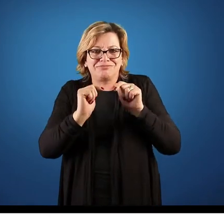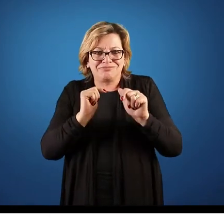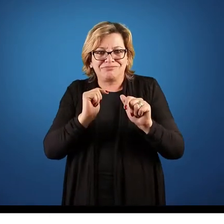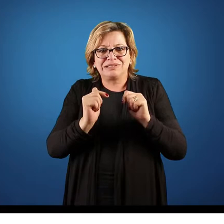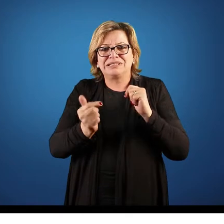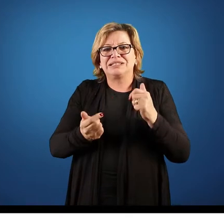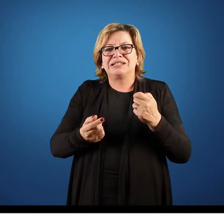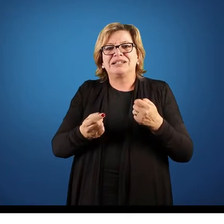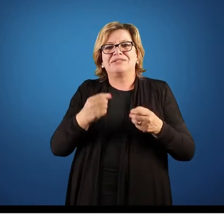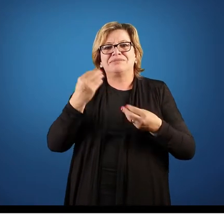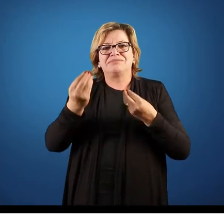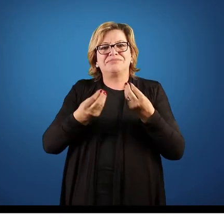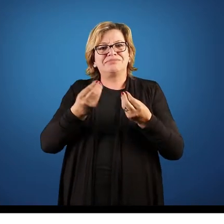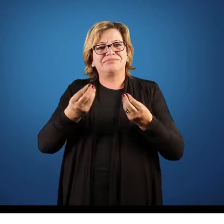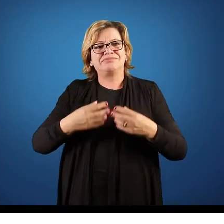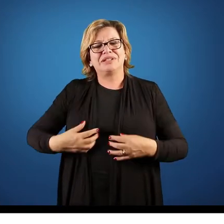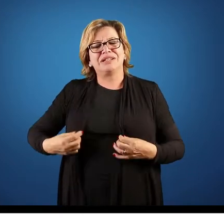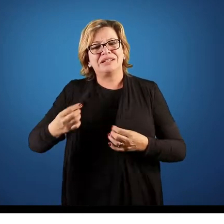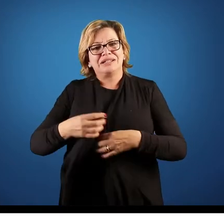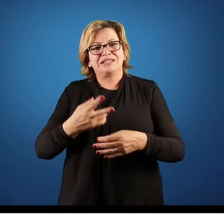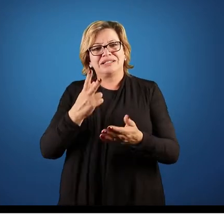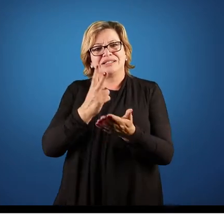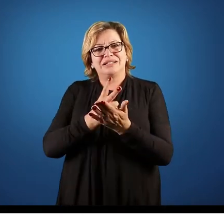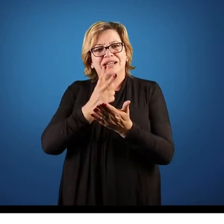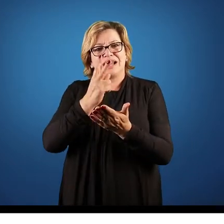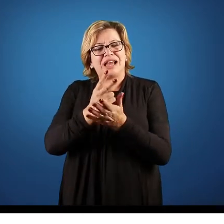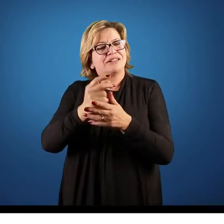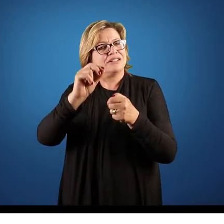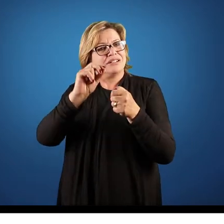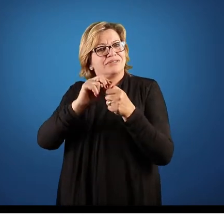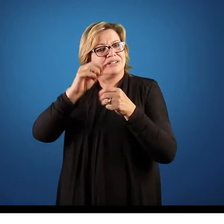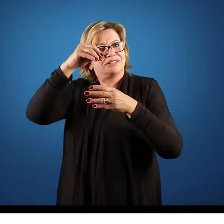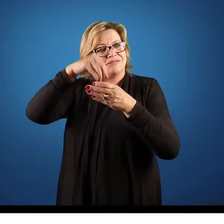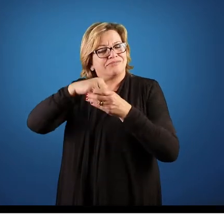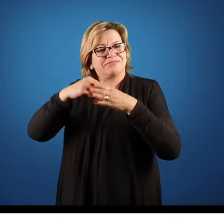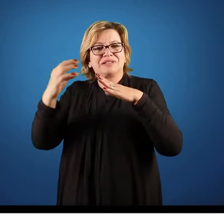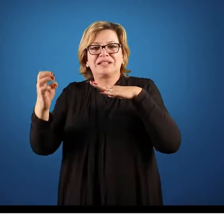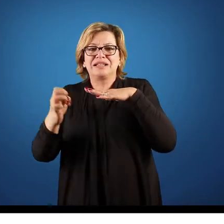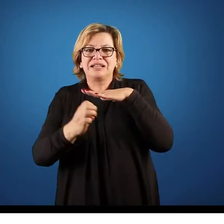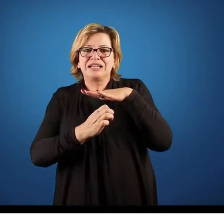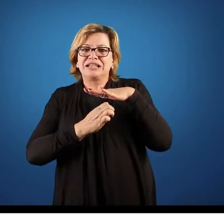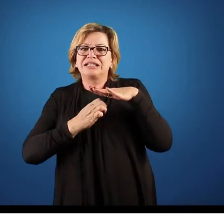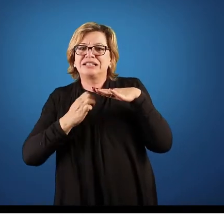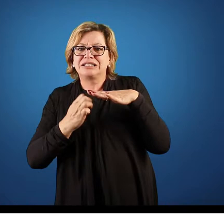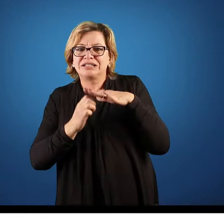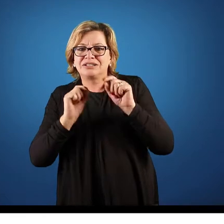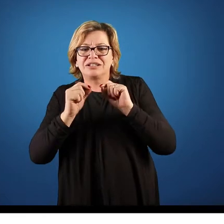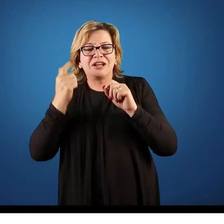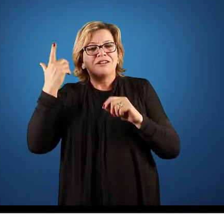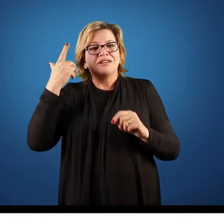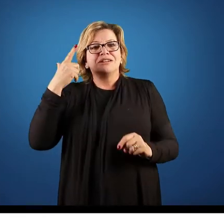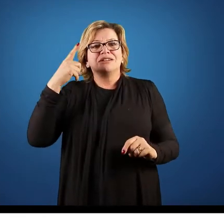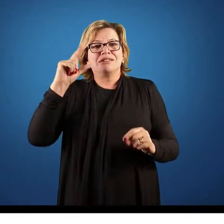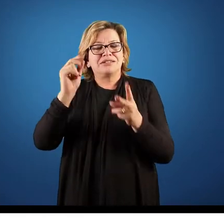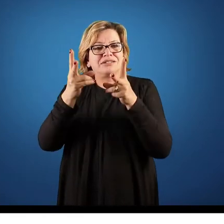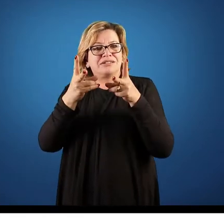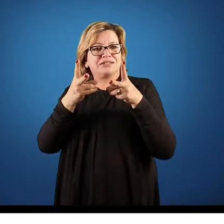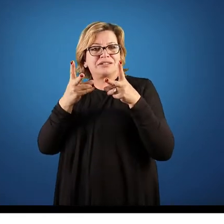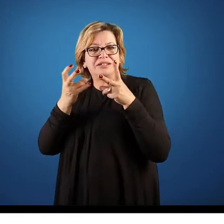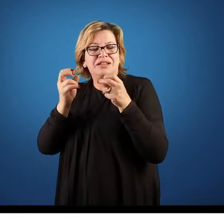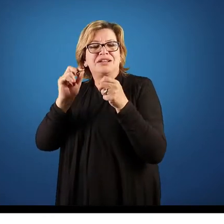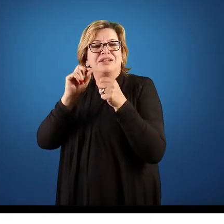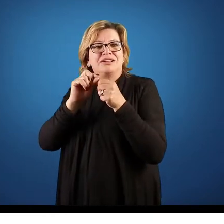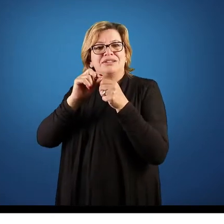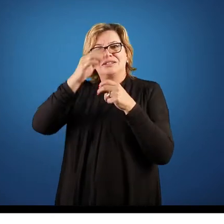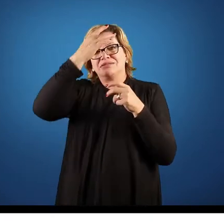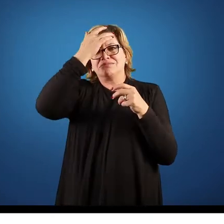em prol daquilo que ela já fez dentro da organização, daquilo que ela conhece, daquilo que ela consegue visualizar. E ela faz com que